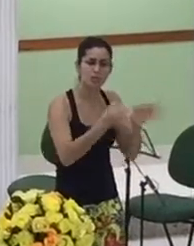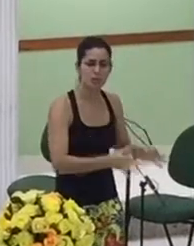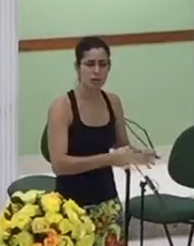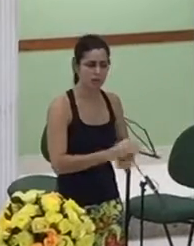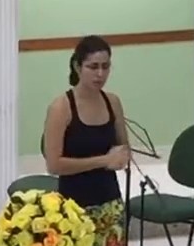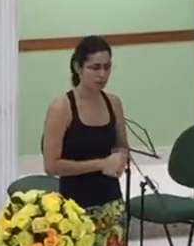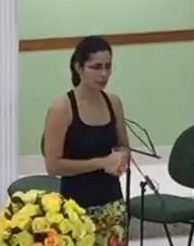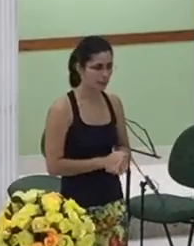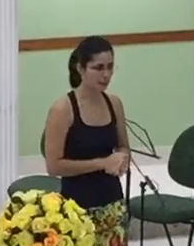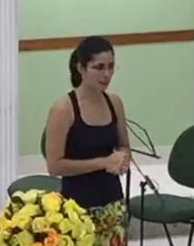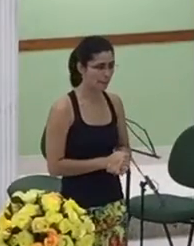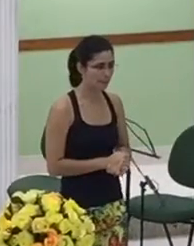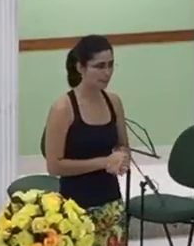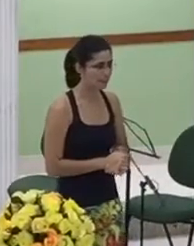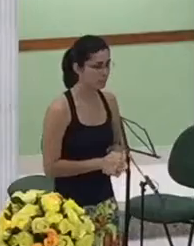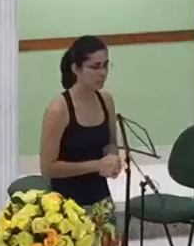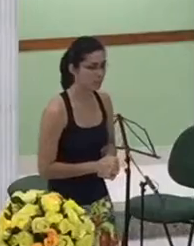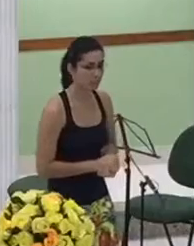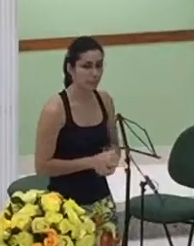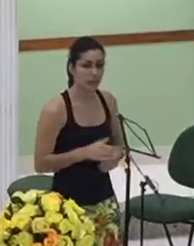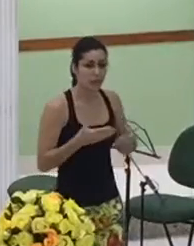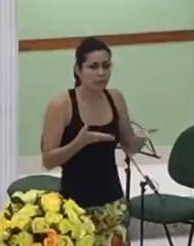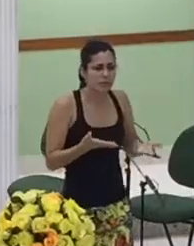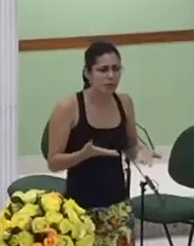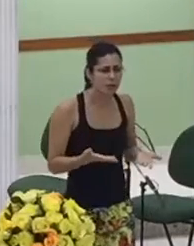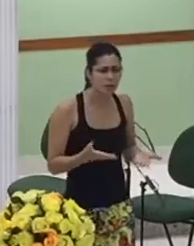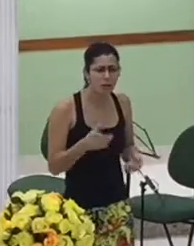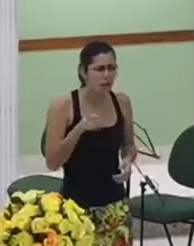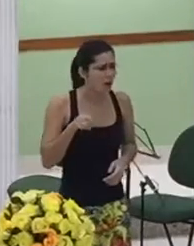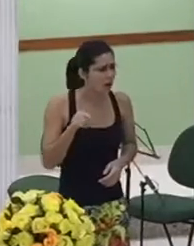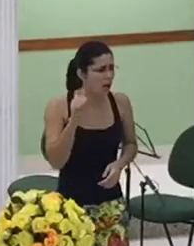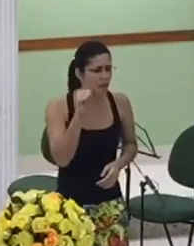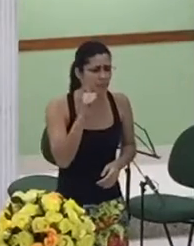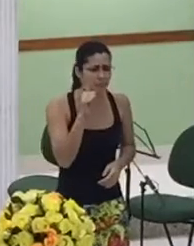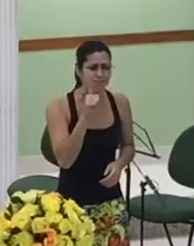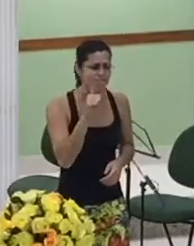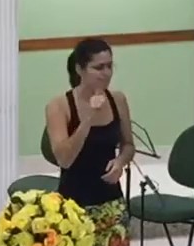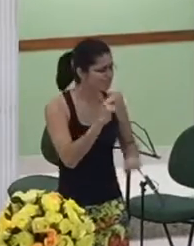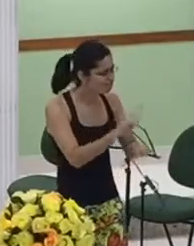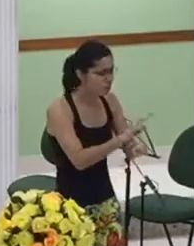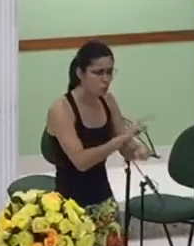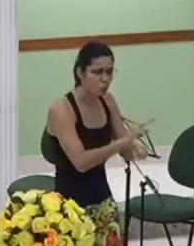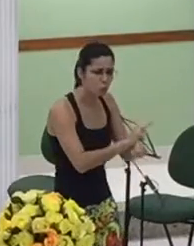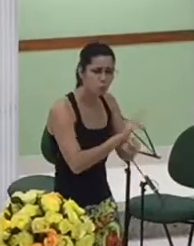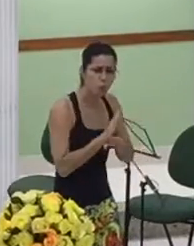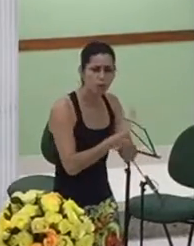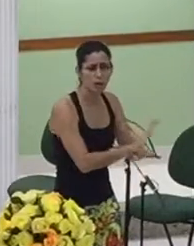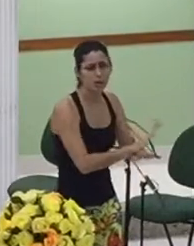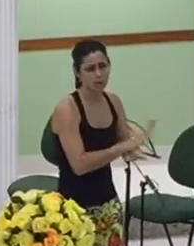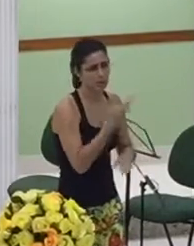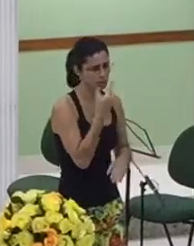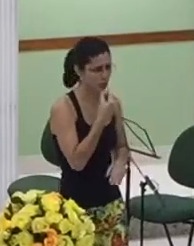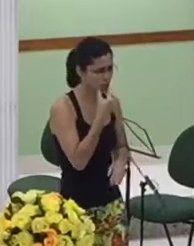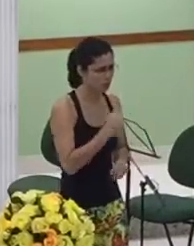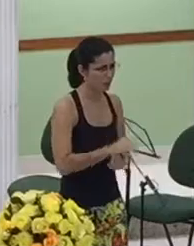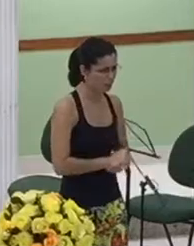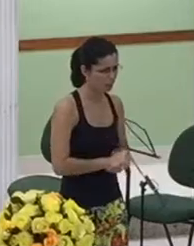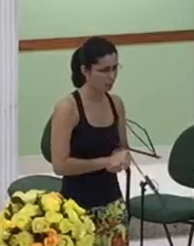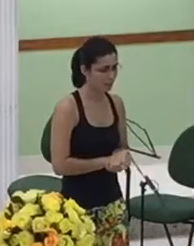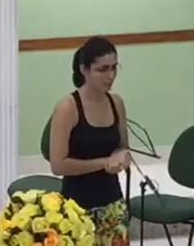e então ela tem um cuidado todo especial com aqueles homens e nos diz Josué no